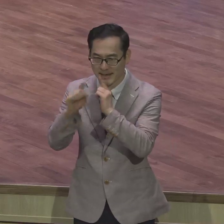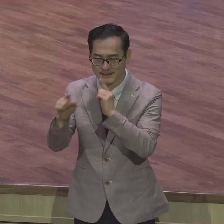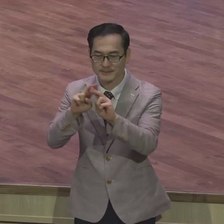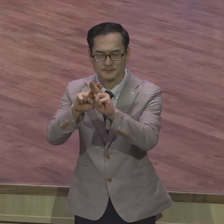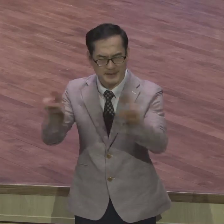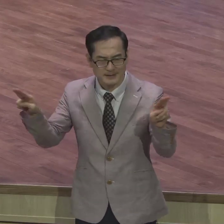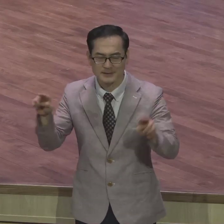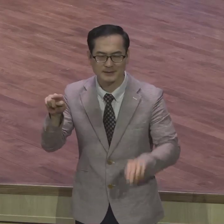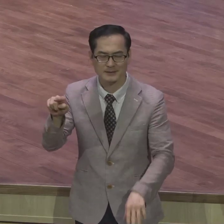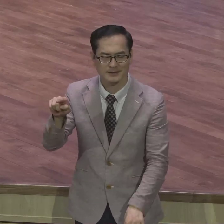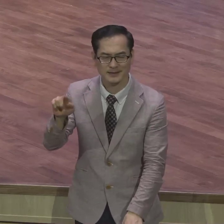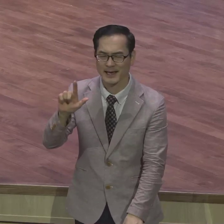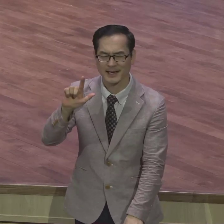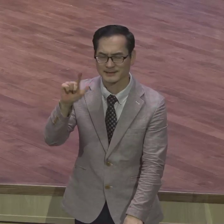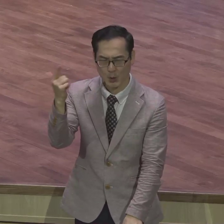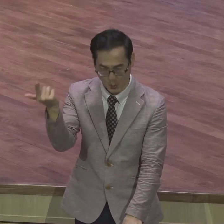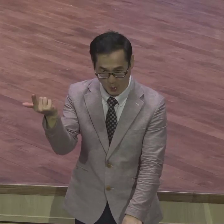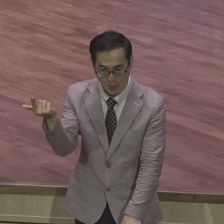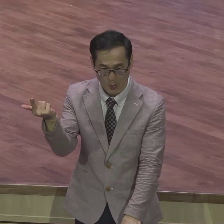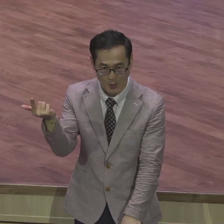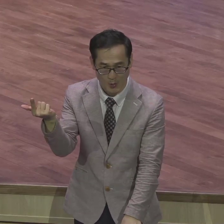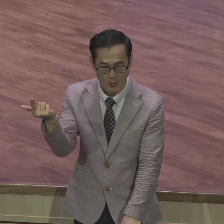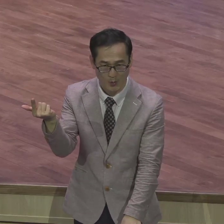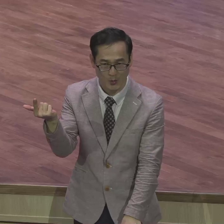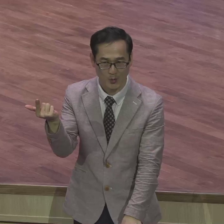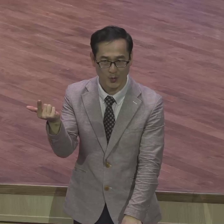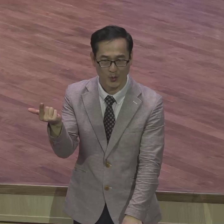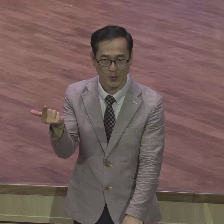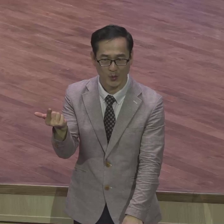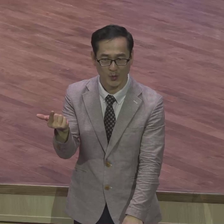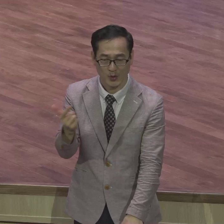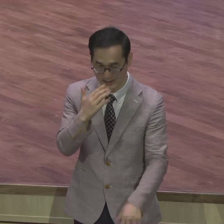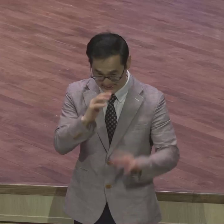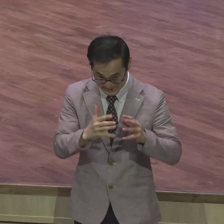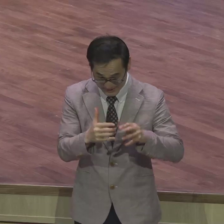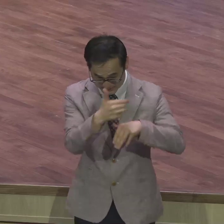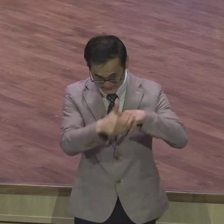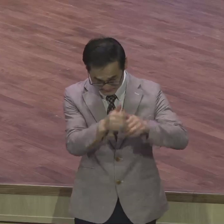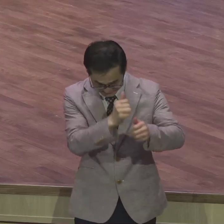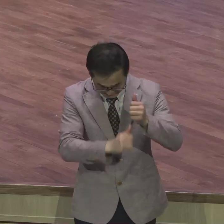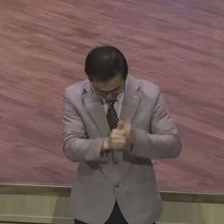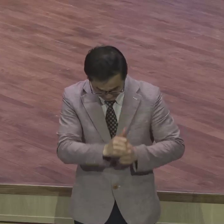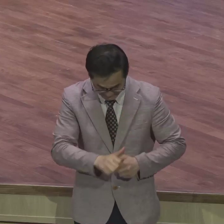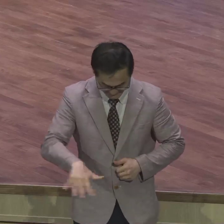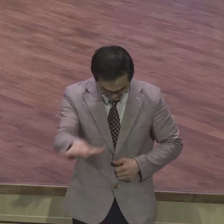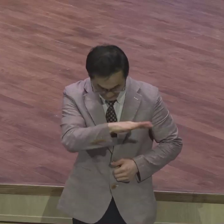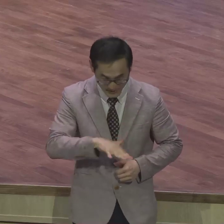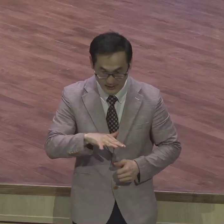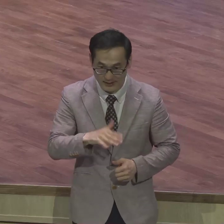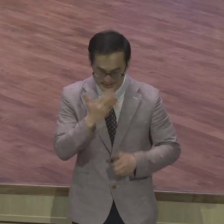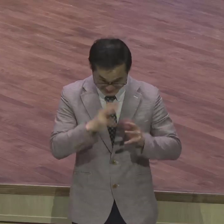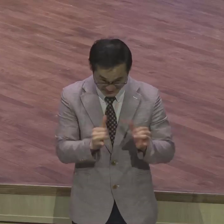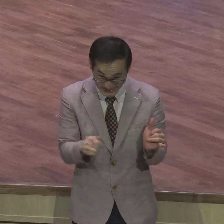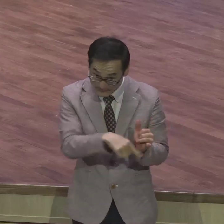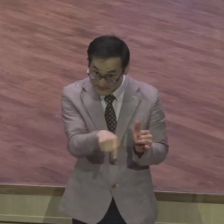폐해진 것이 같지 않도다 이스라엘에게서 난 그들이 다 이스라엘이 아니오 또한